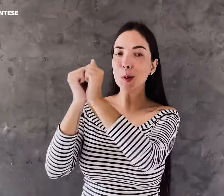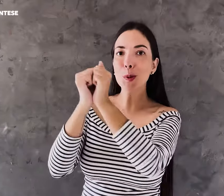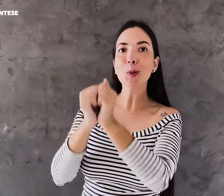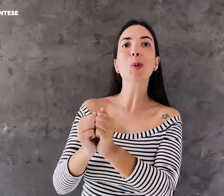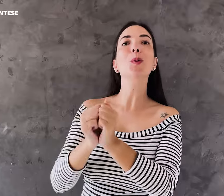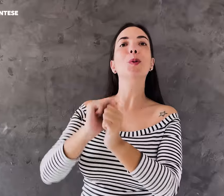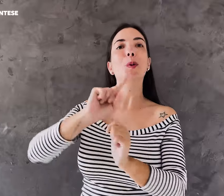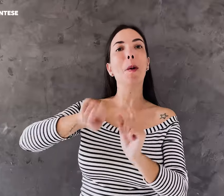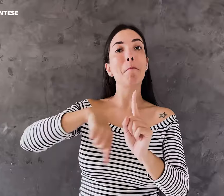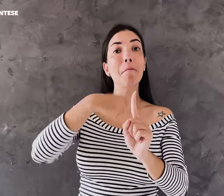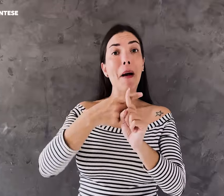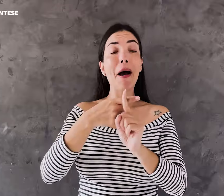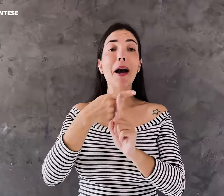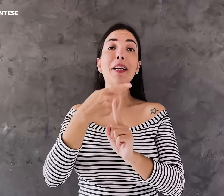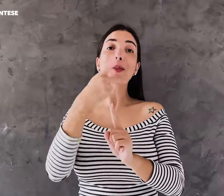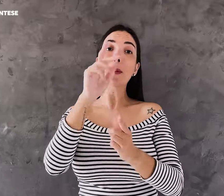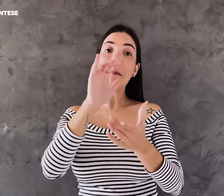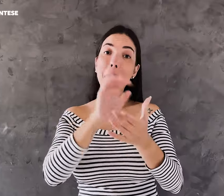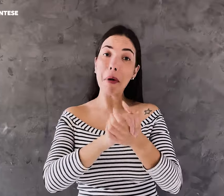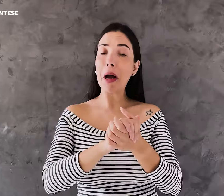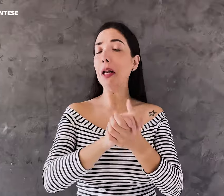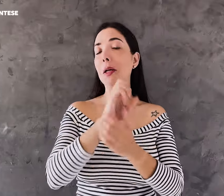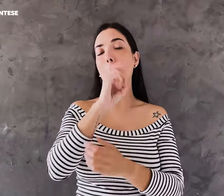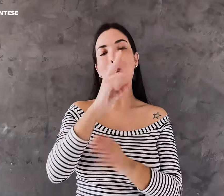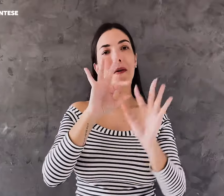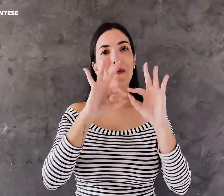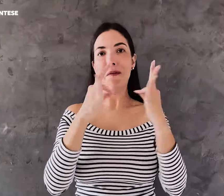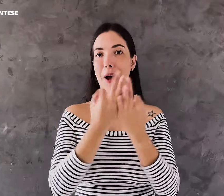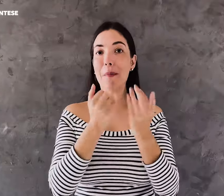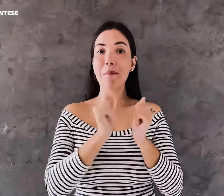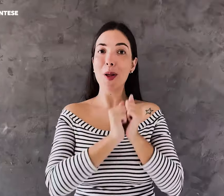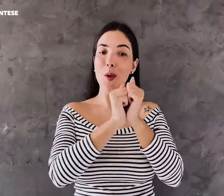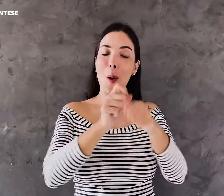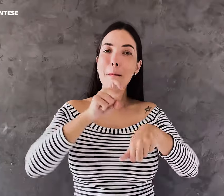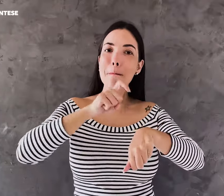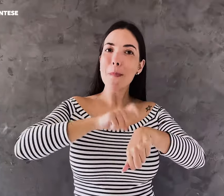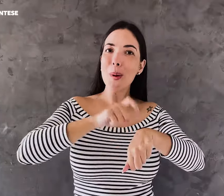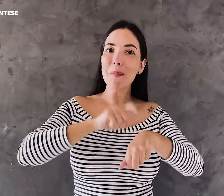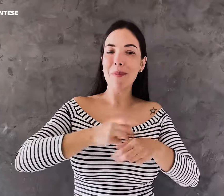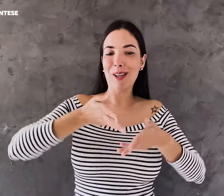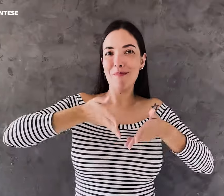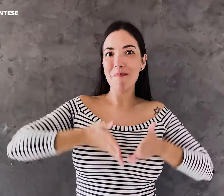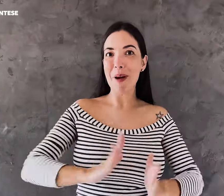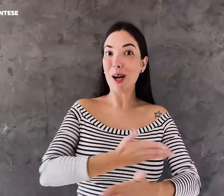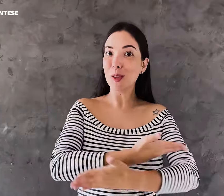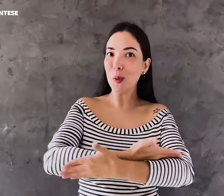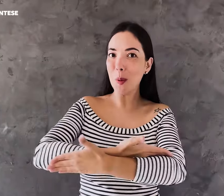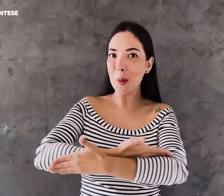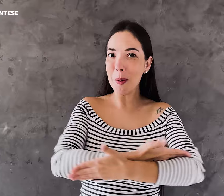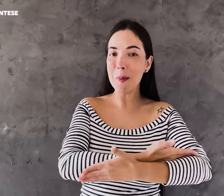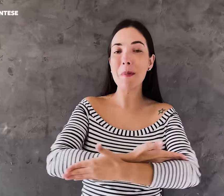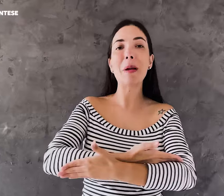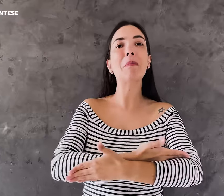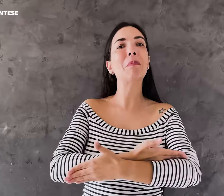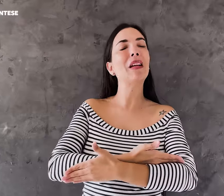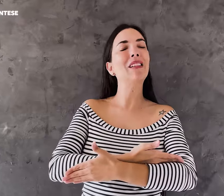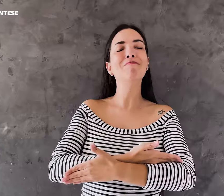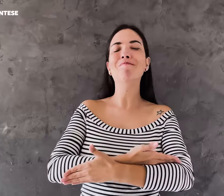você. Mas a presença do marido, de algum familiar, para a hora do nascimento do seu bebê,